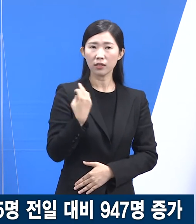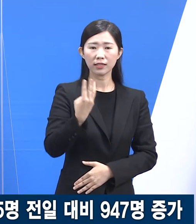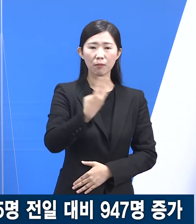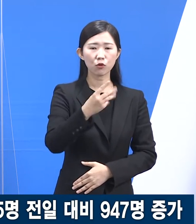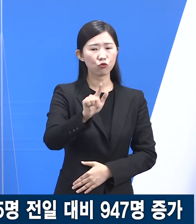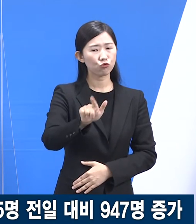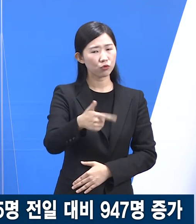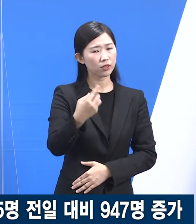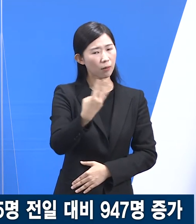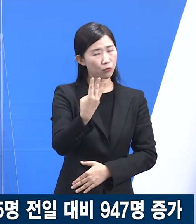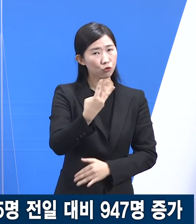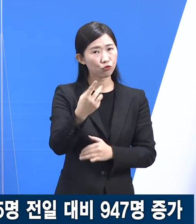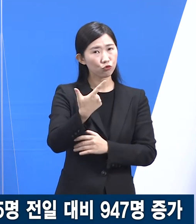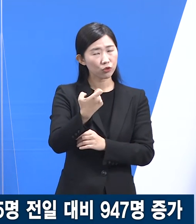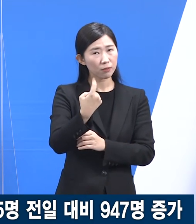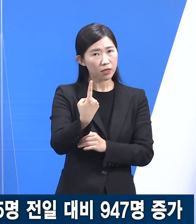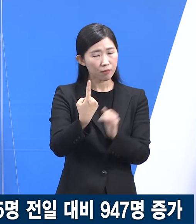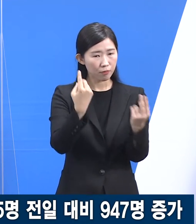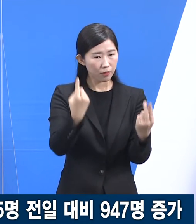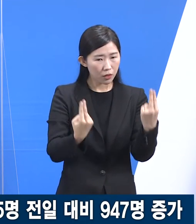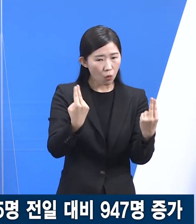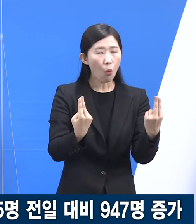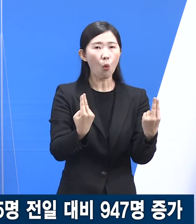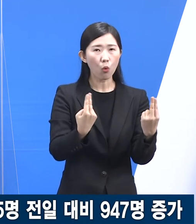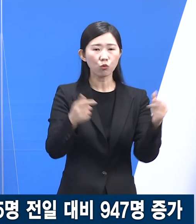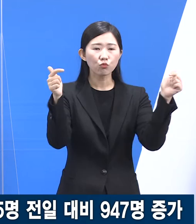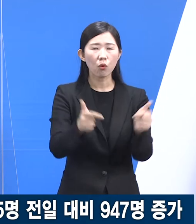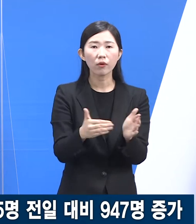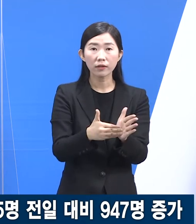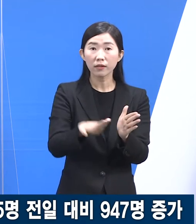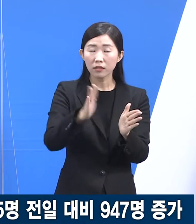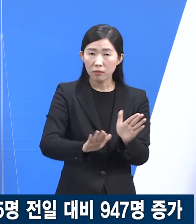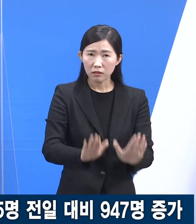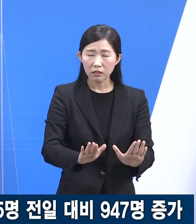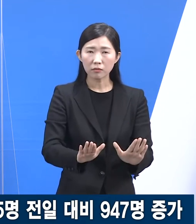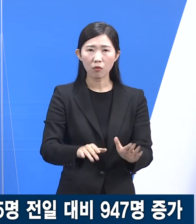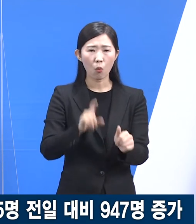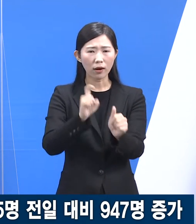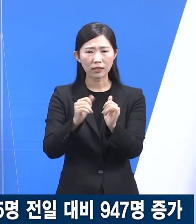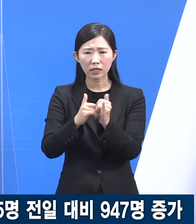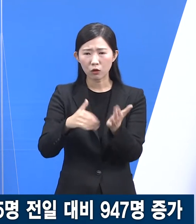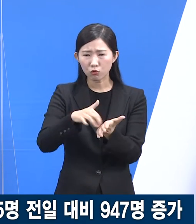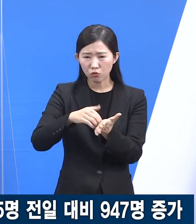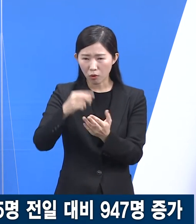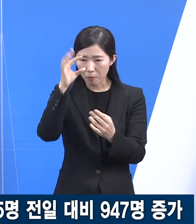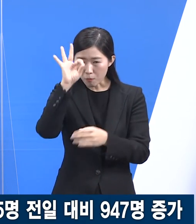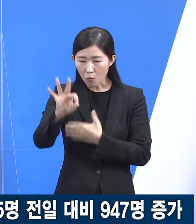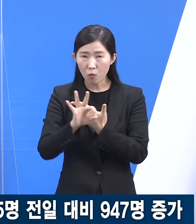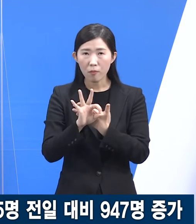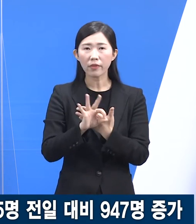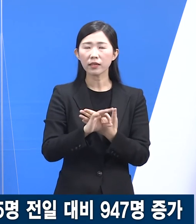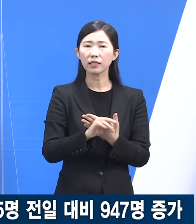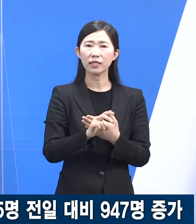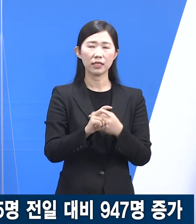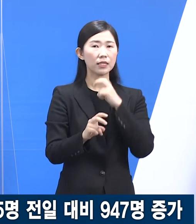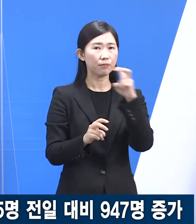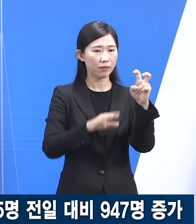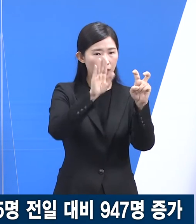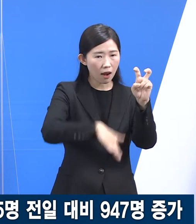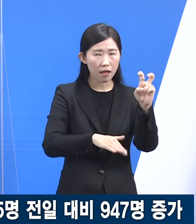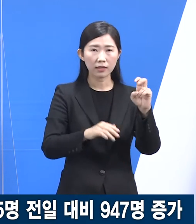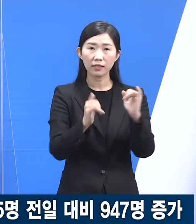388명 감소한 수치이나 전체 확진자에서 차지하는 비율은 26%에서 28%로 2